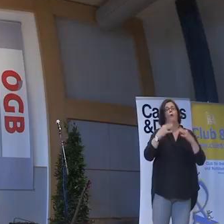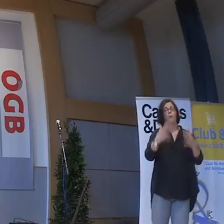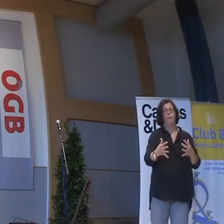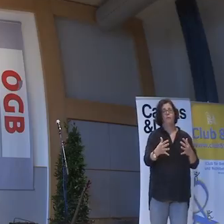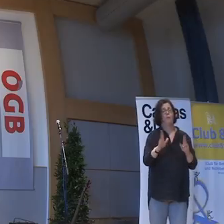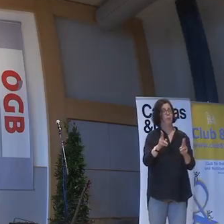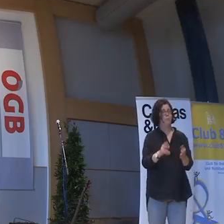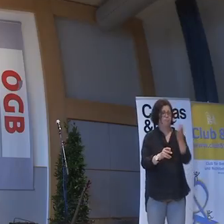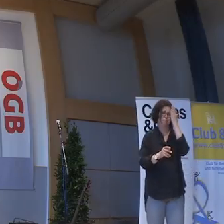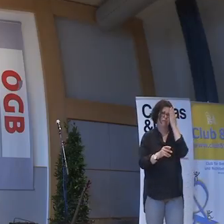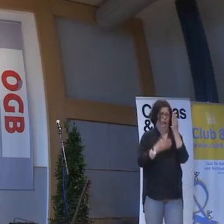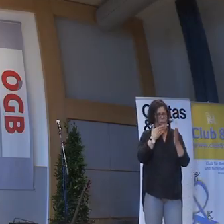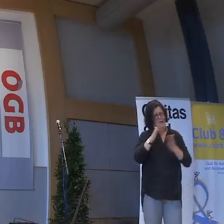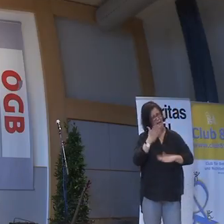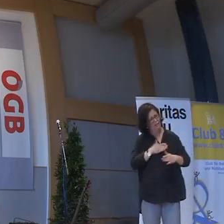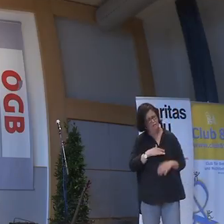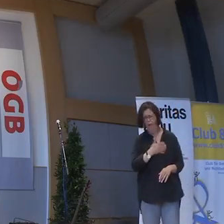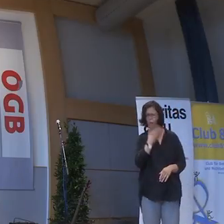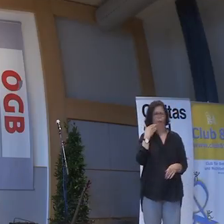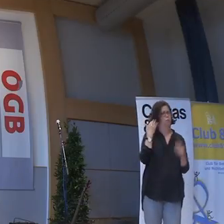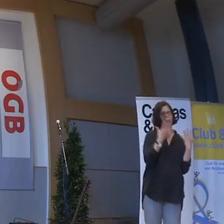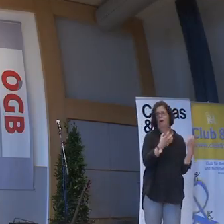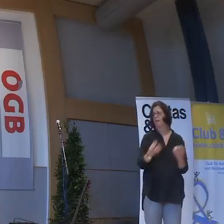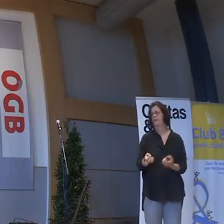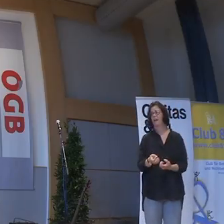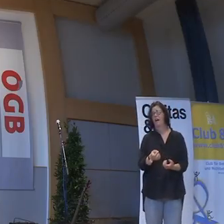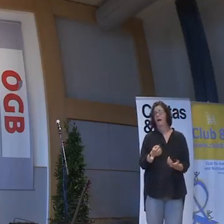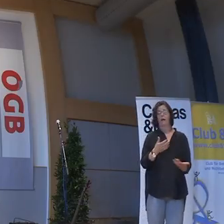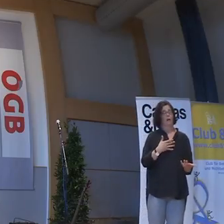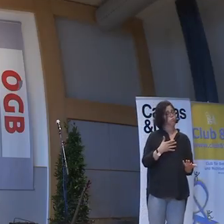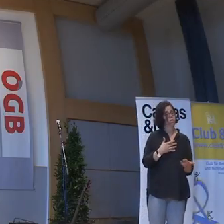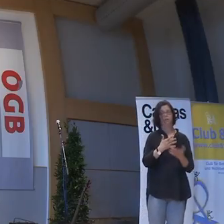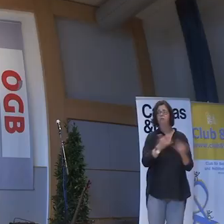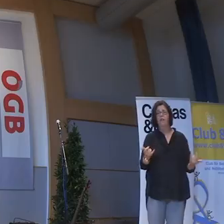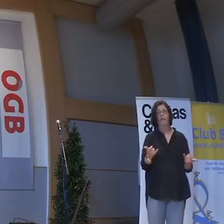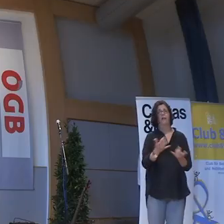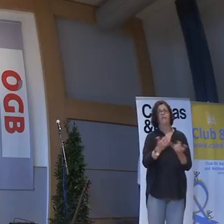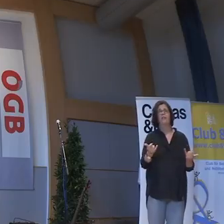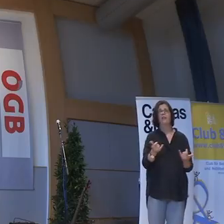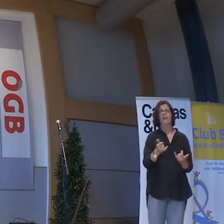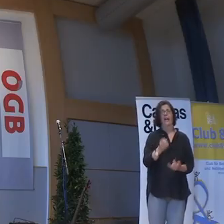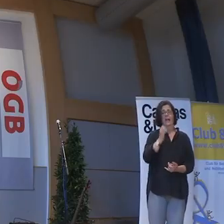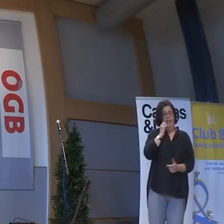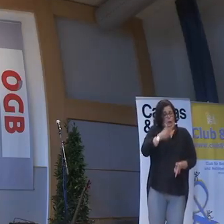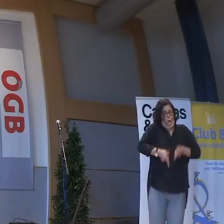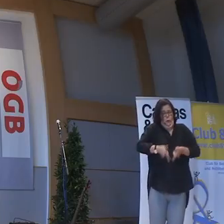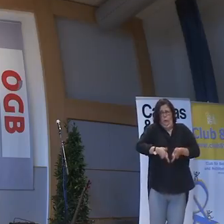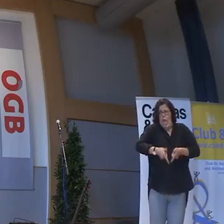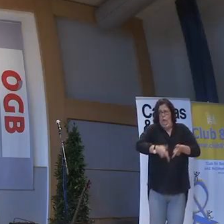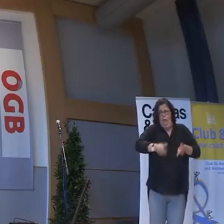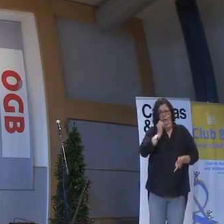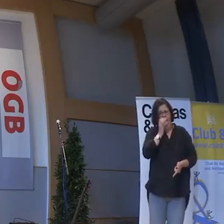ist unbequem. Unpraktisch. Ich stelle mir vor, das ist so, wie wenn man mit Stegelschuh kummelt.